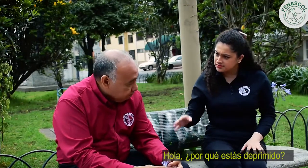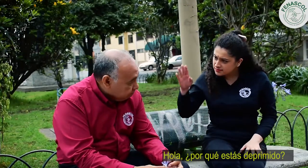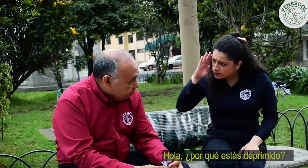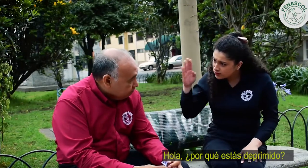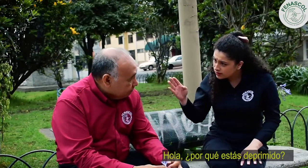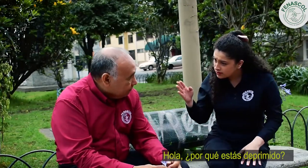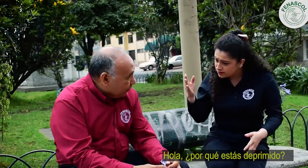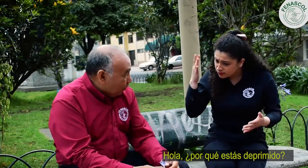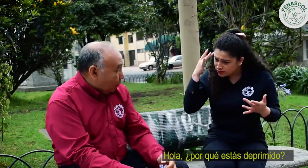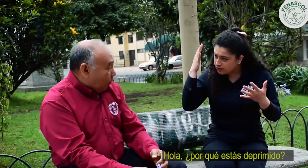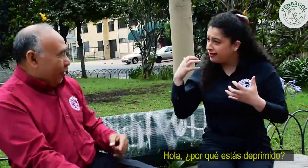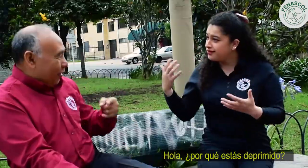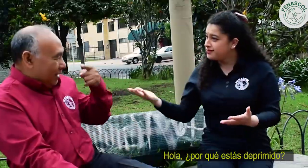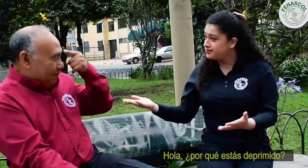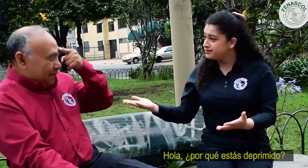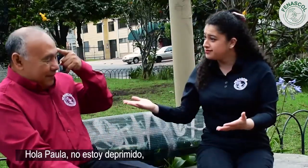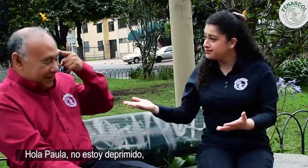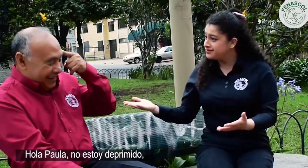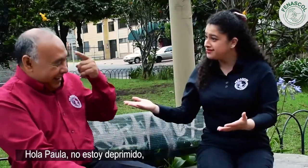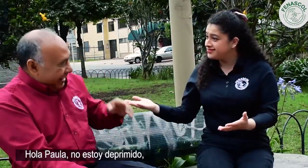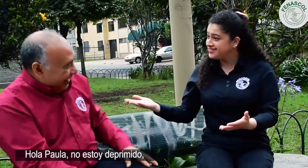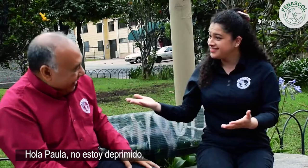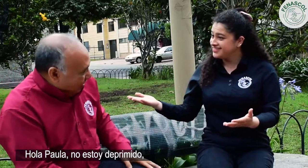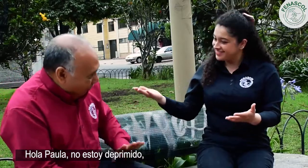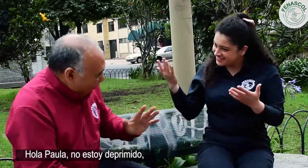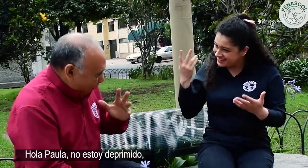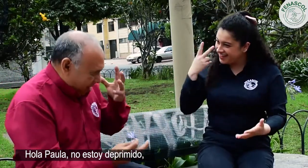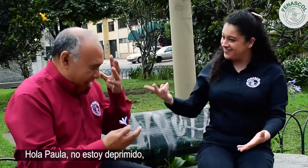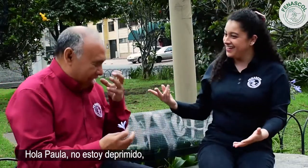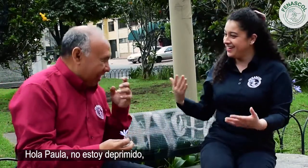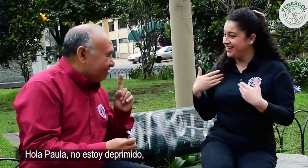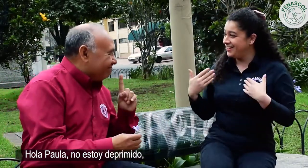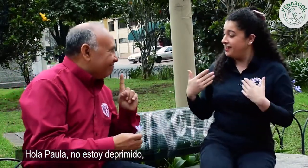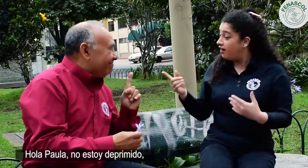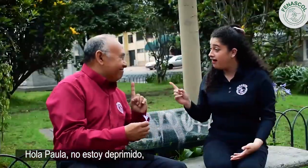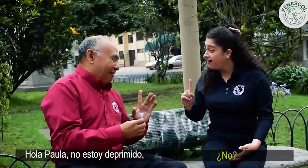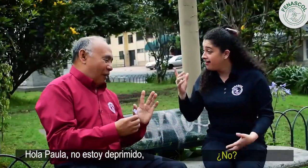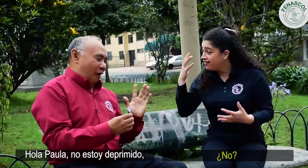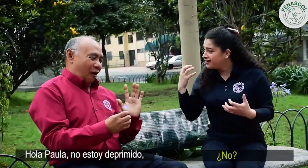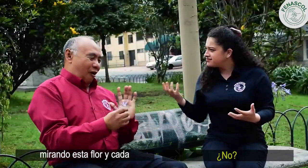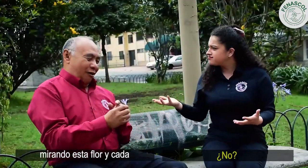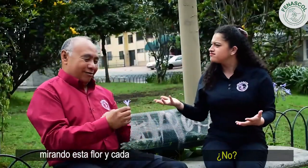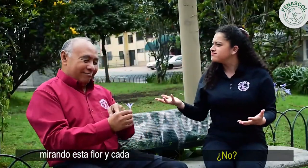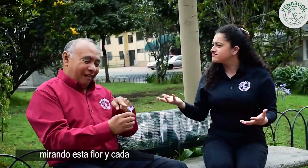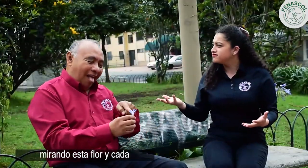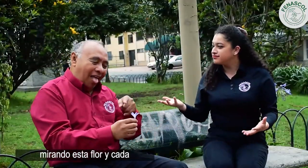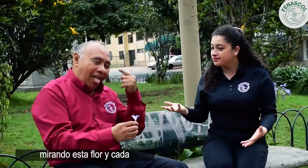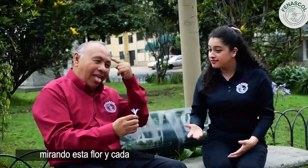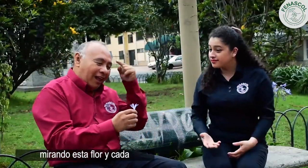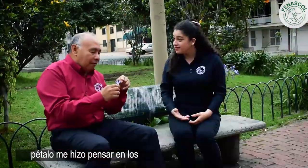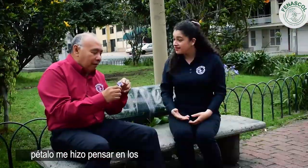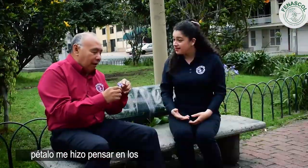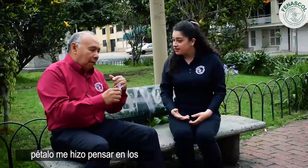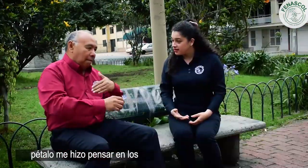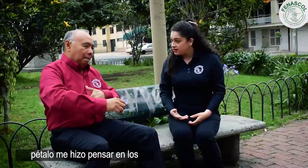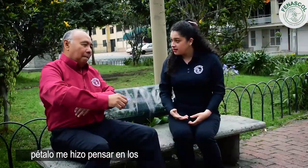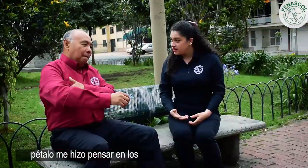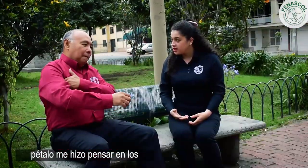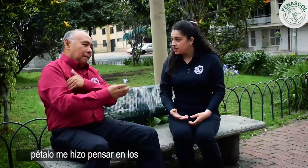hola por qué estás deprimido hola paula no estoy deprimido mirando esta flor y cada petado me hizo pensar